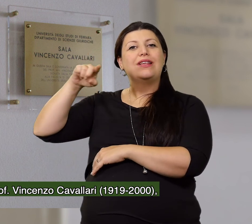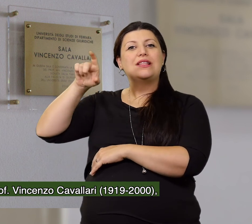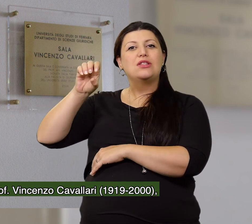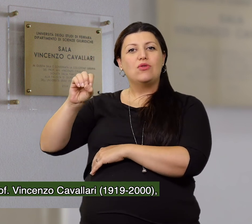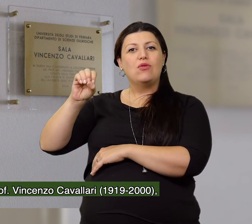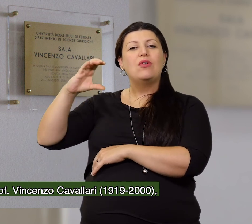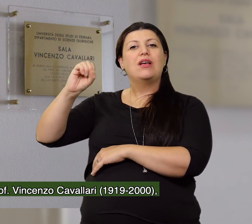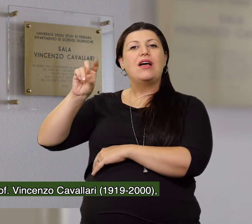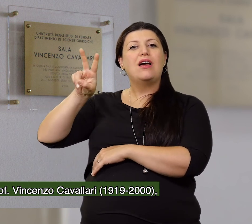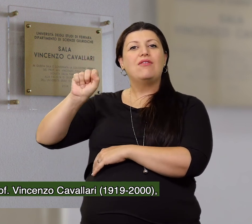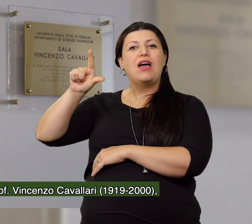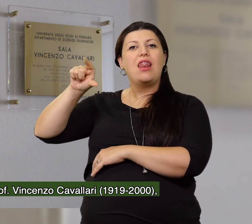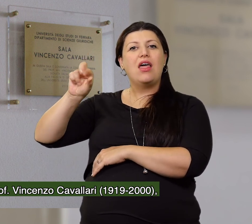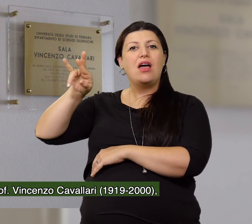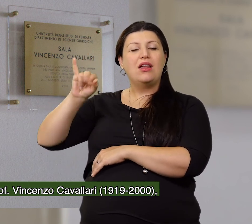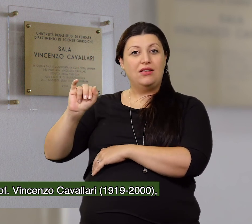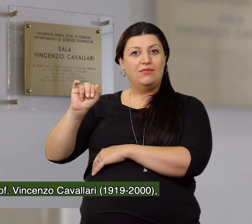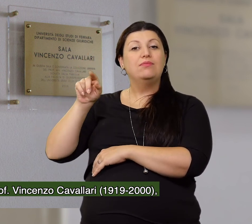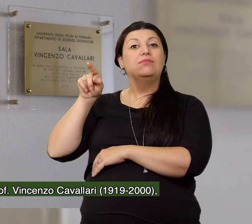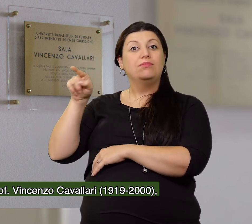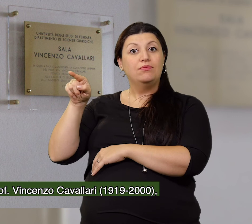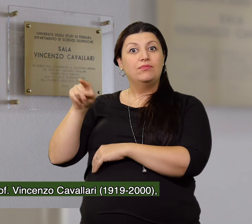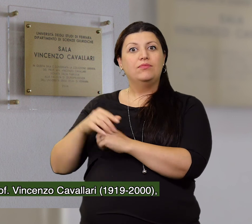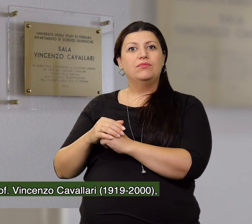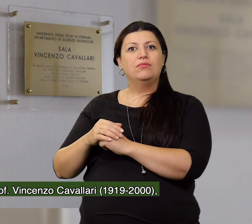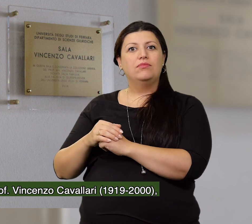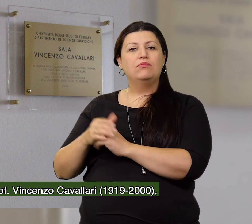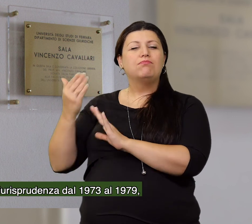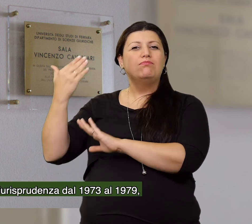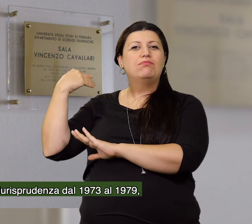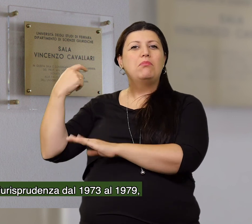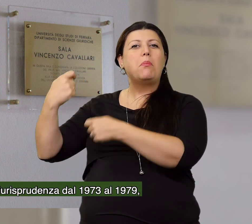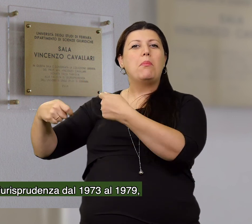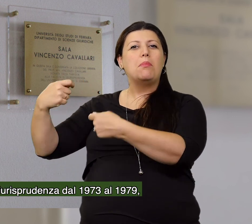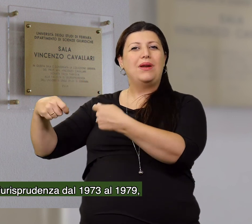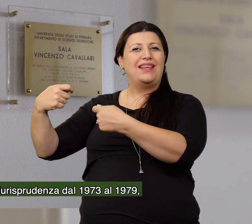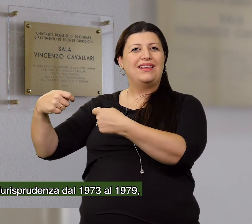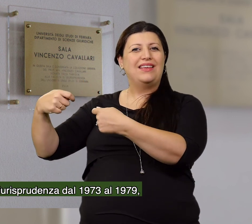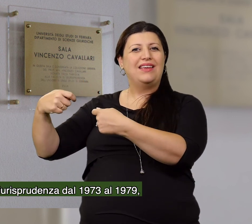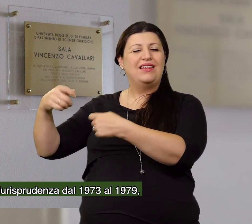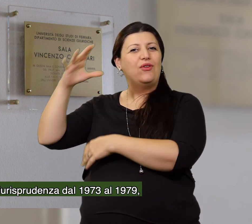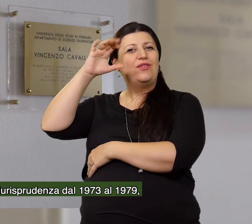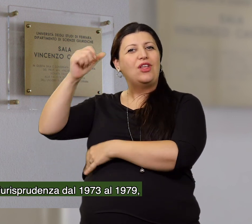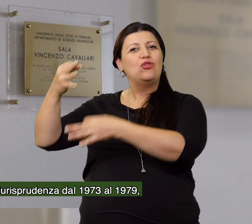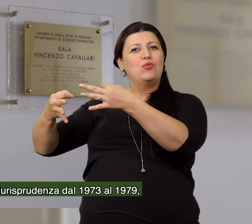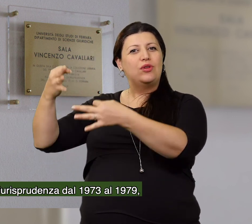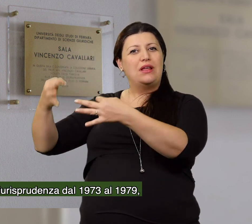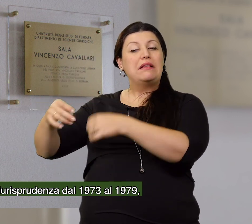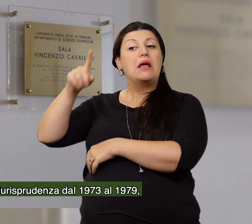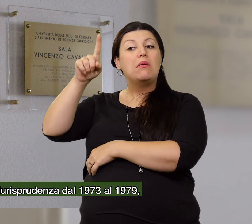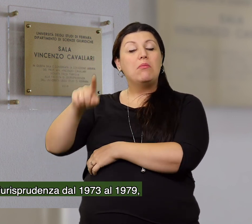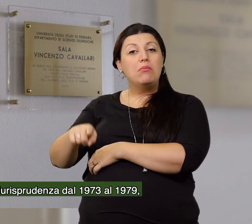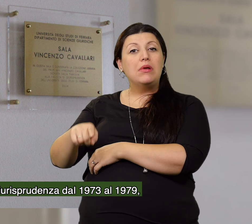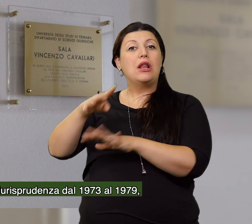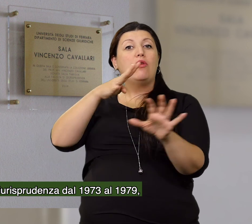preside della Facoltà di giurisprudenza